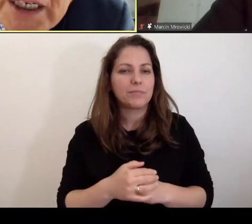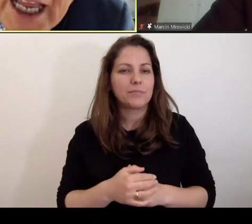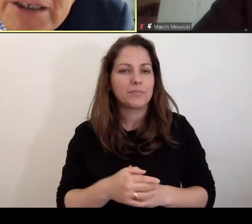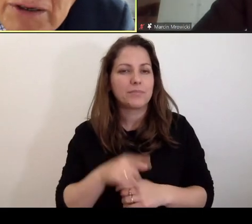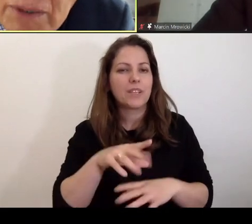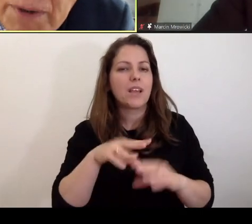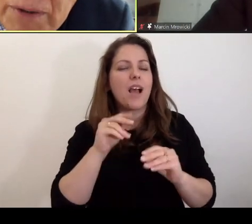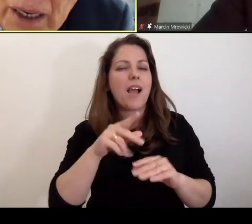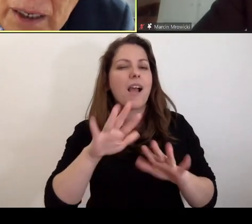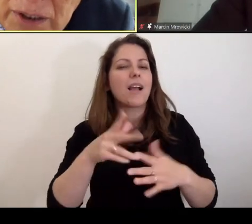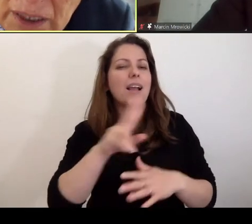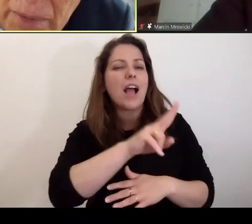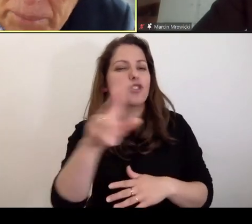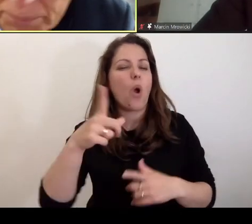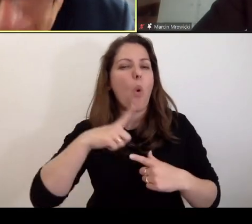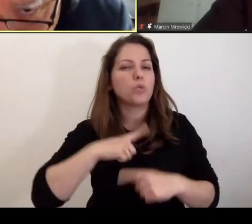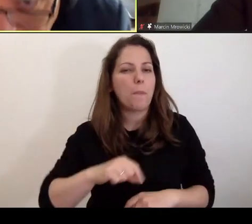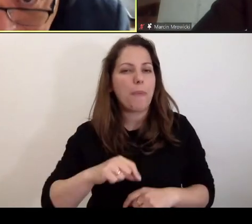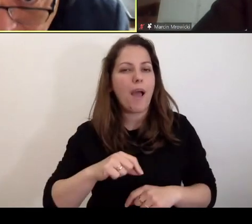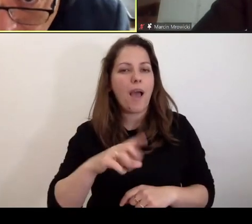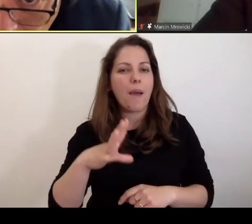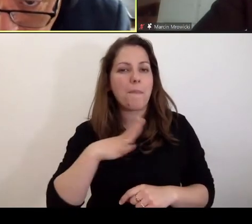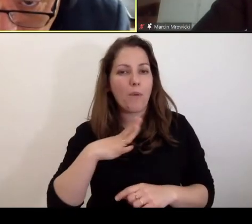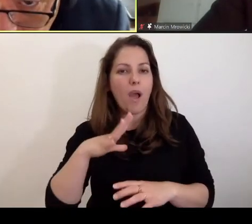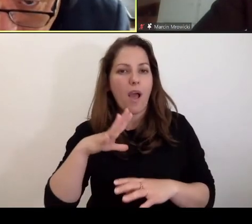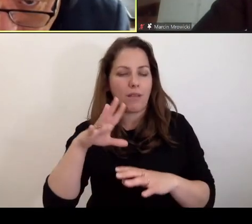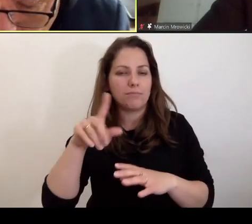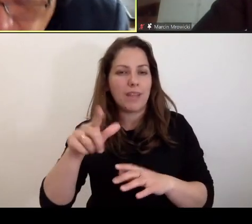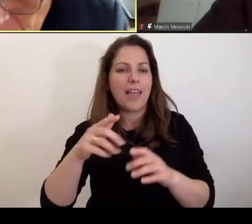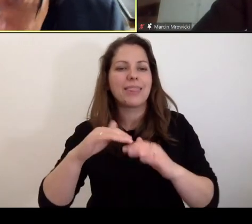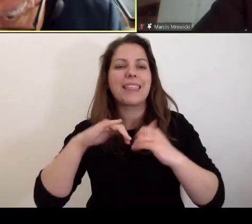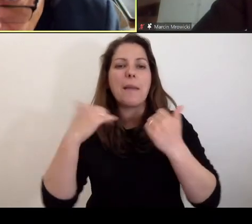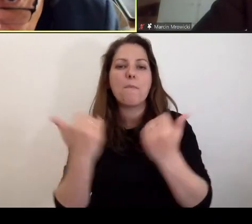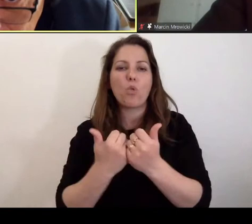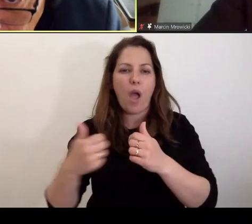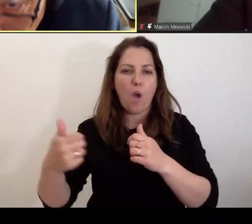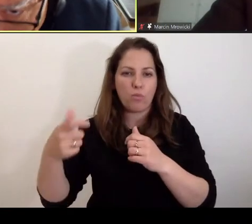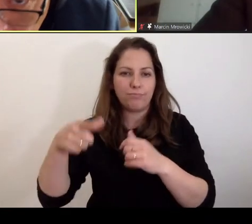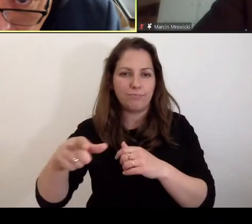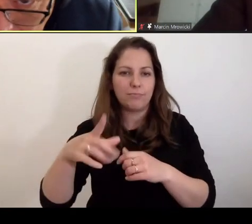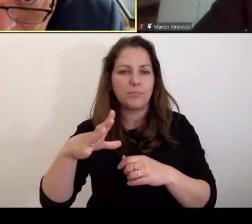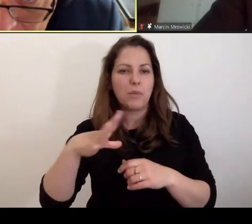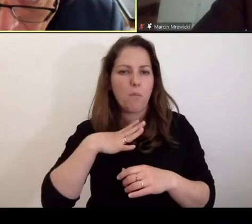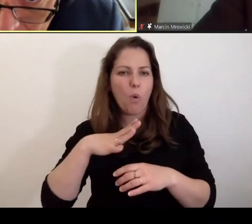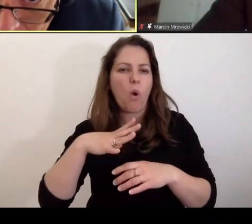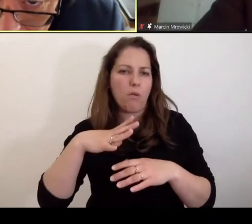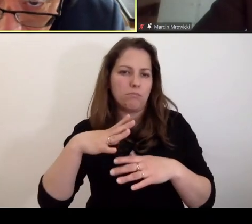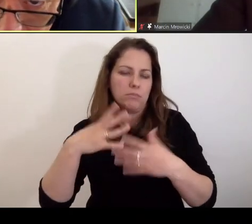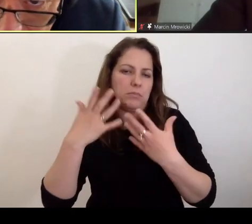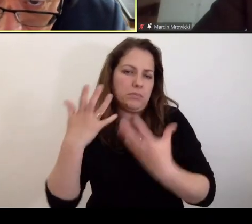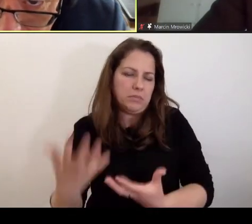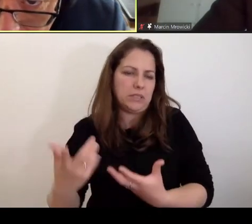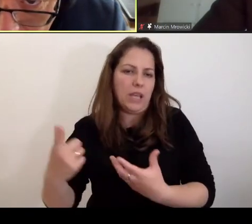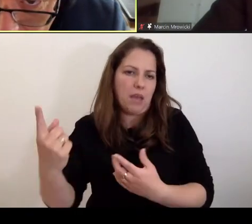co oznacza, że każda osoba, która została przekazana trybunałowi lub też stawiła się, że dobrowolnie, bo i tak ich mamy,